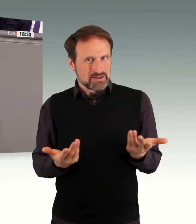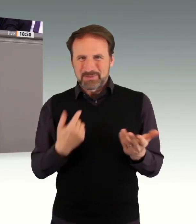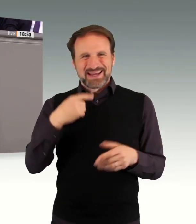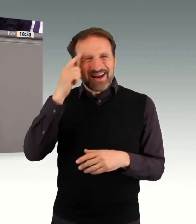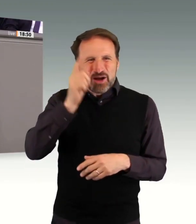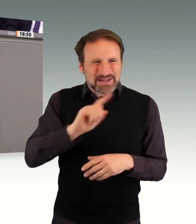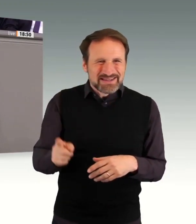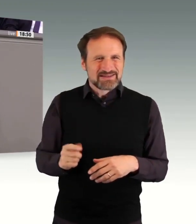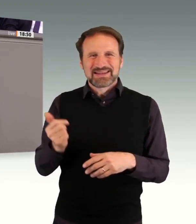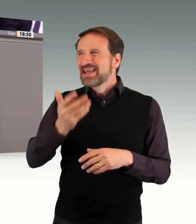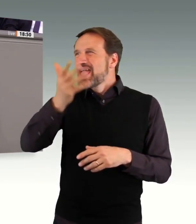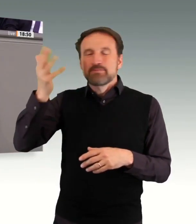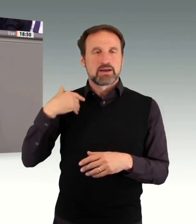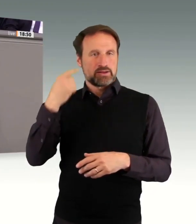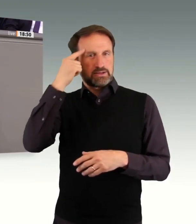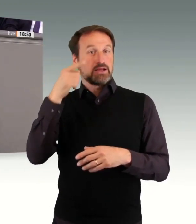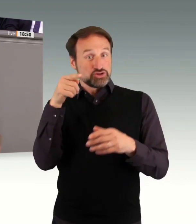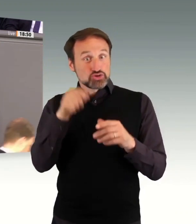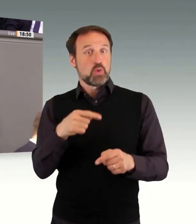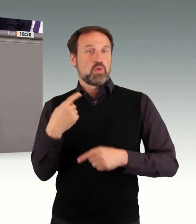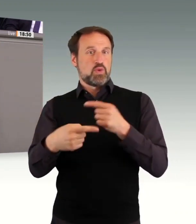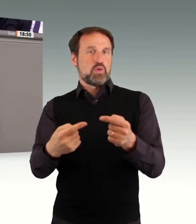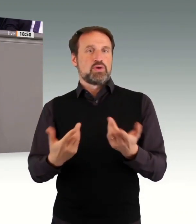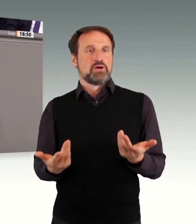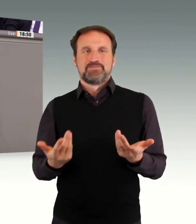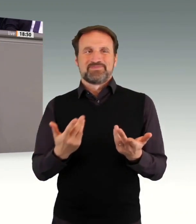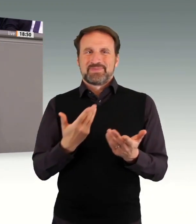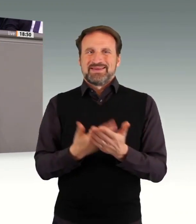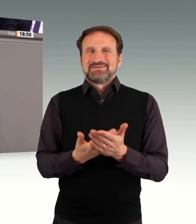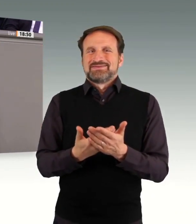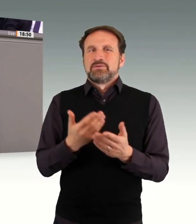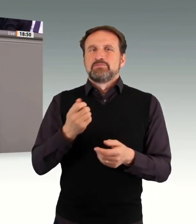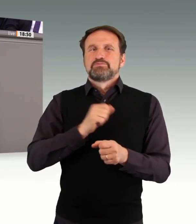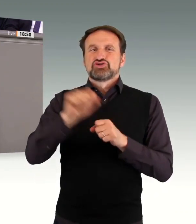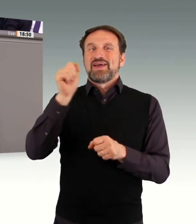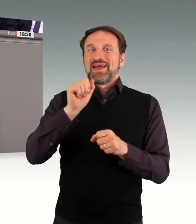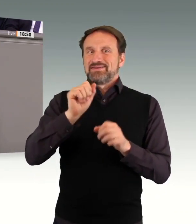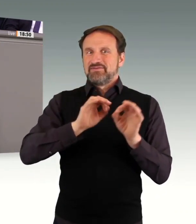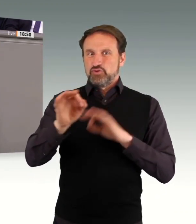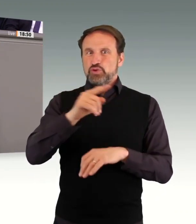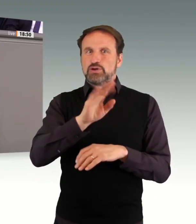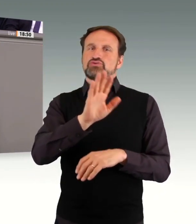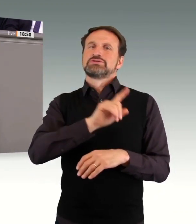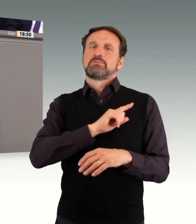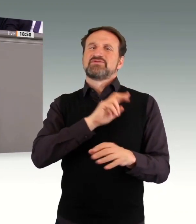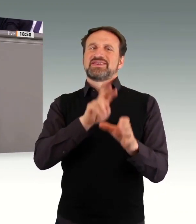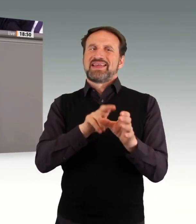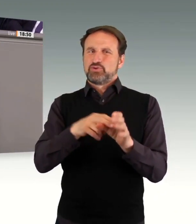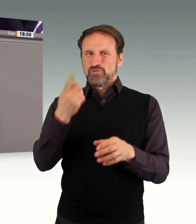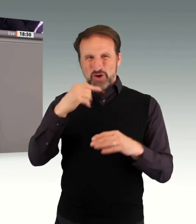wesentlich von denjenigen steuern lassen, die die Verfassungsbeschwerde ursprünglich verursacht haben, privaten